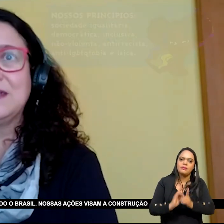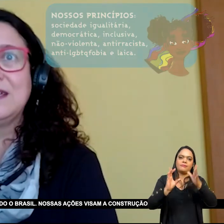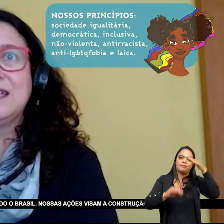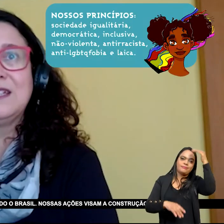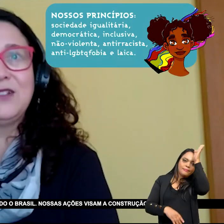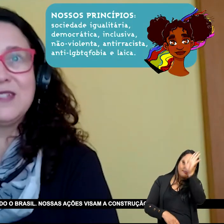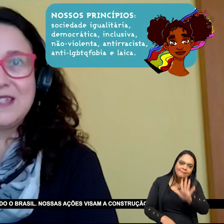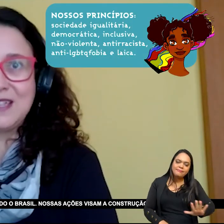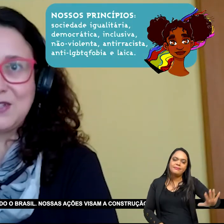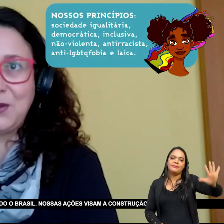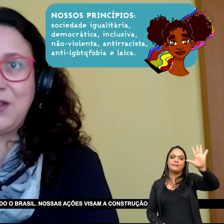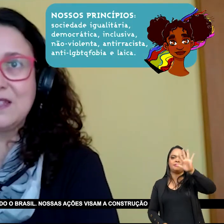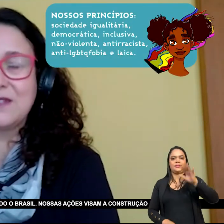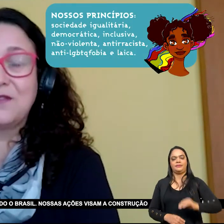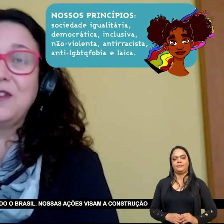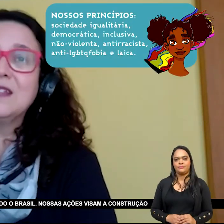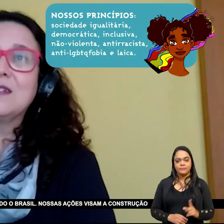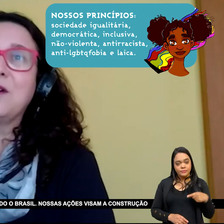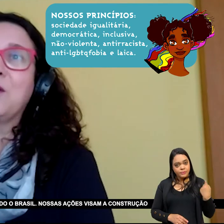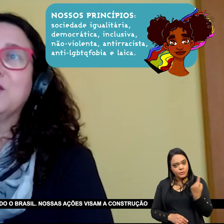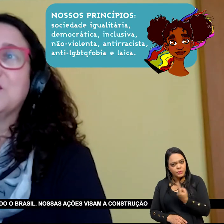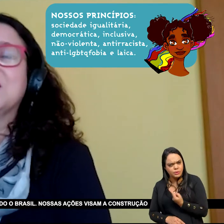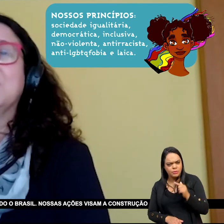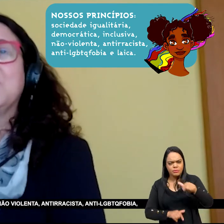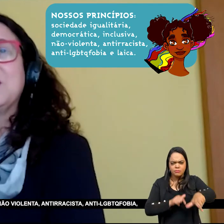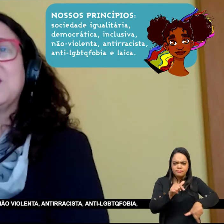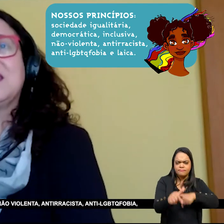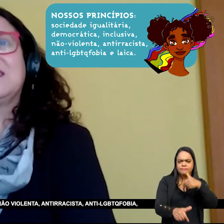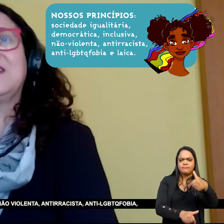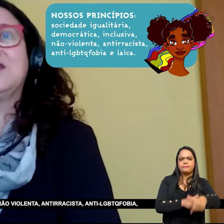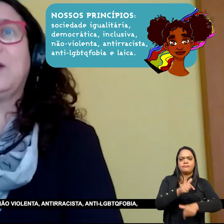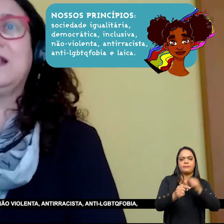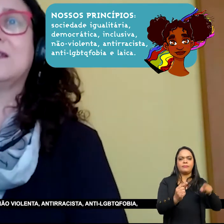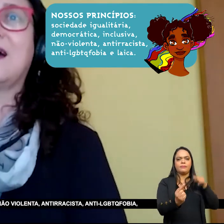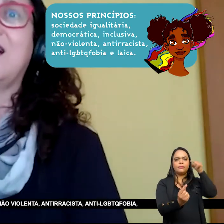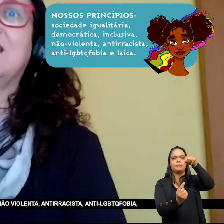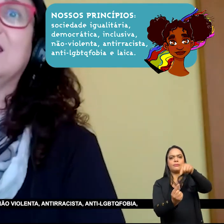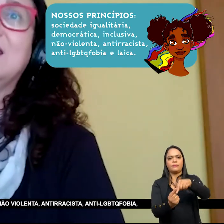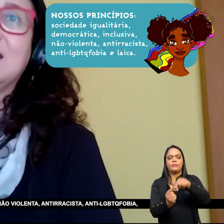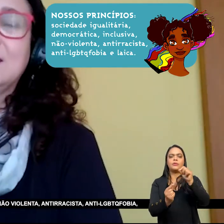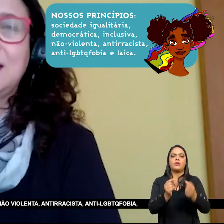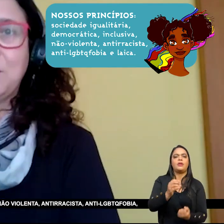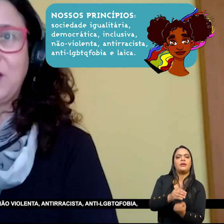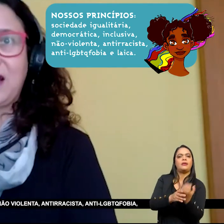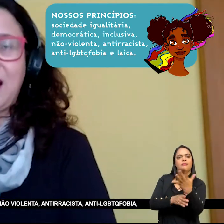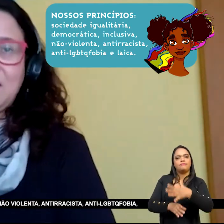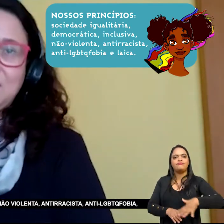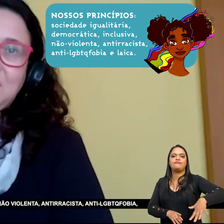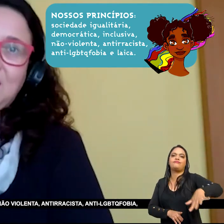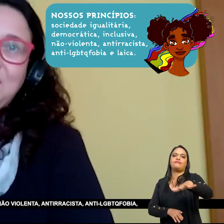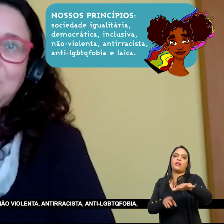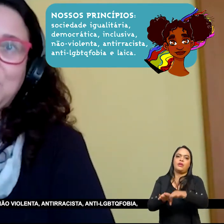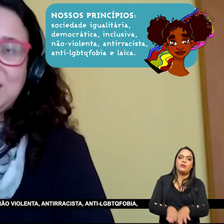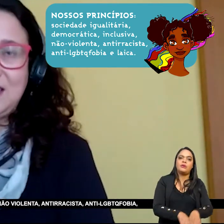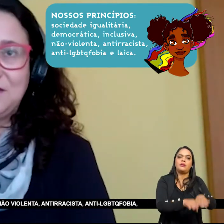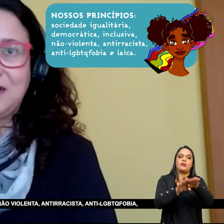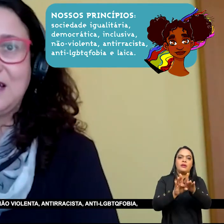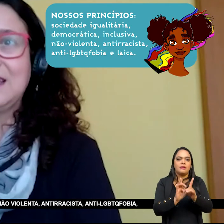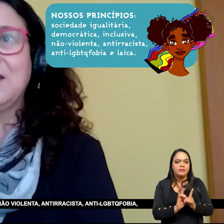Nossas ações visam a construção de uma sociedade igualitária Democrática,